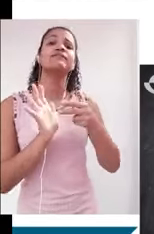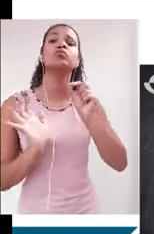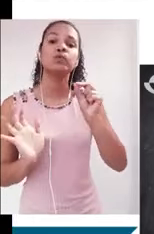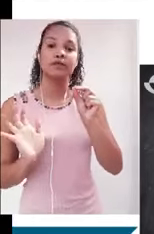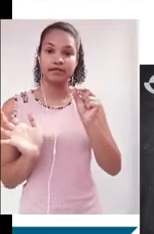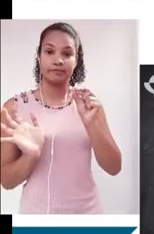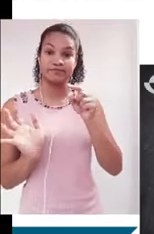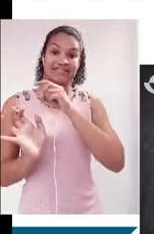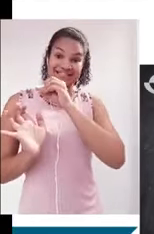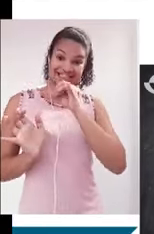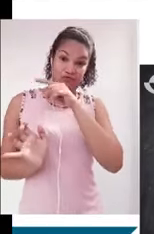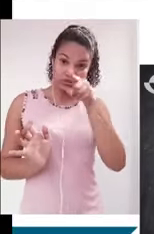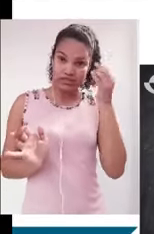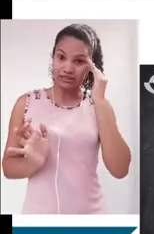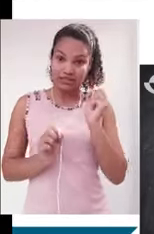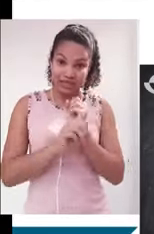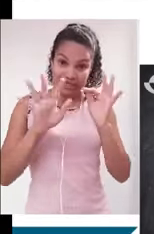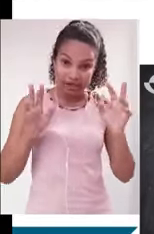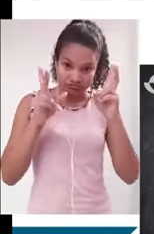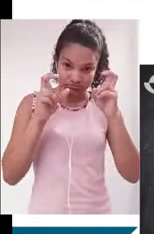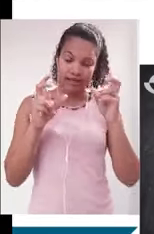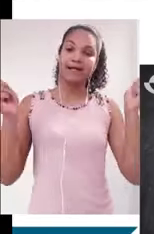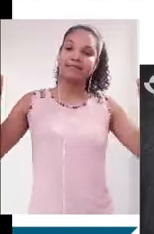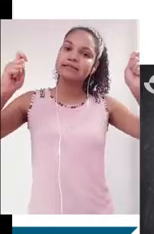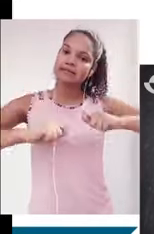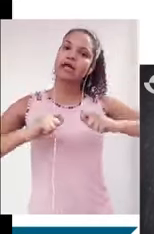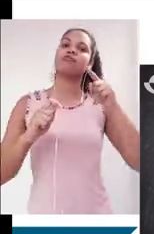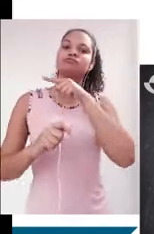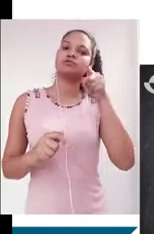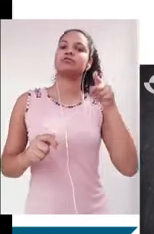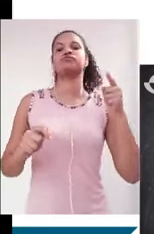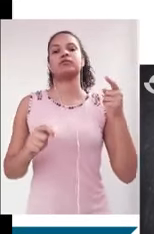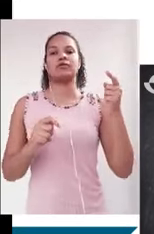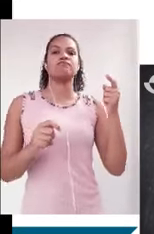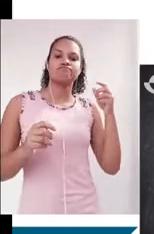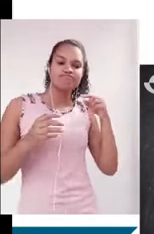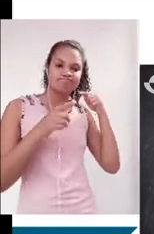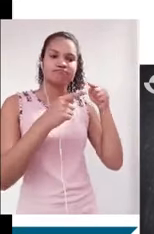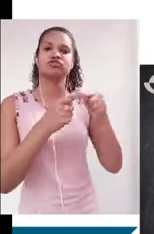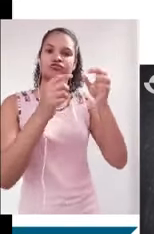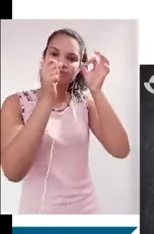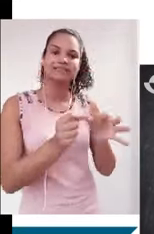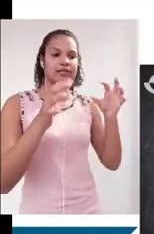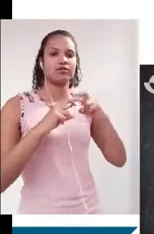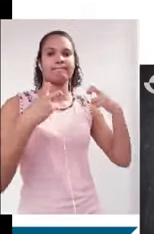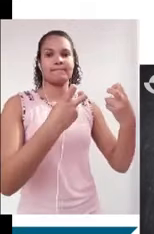você faz uma interpretação correta do tema, é muito mais fácil você dar conta de atender essas demandas que a banca vai especificar.